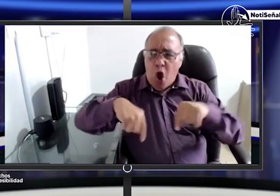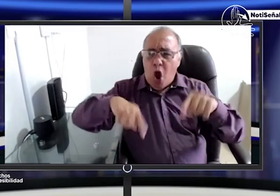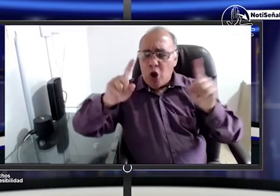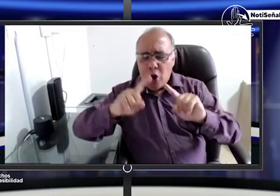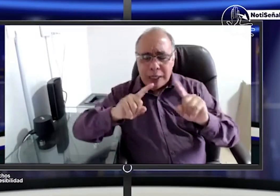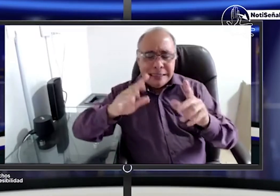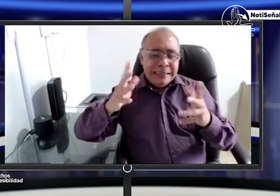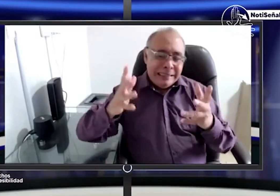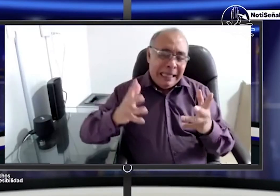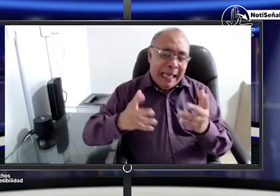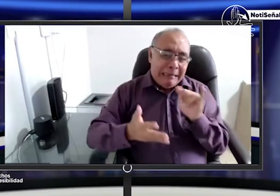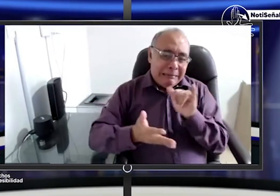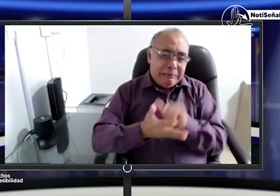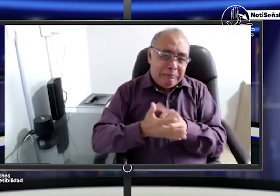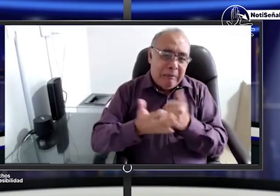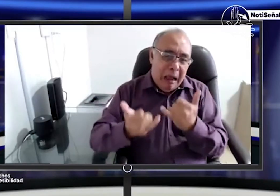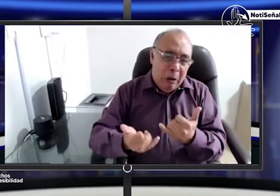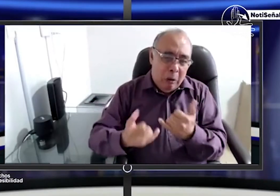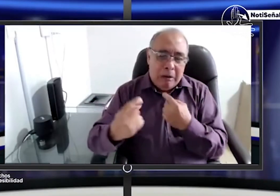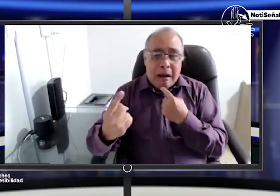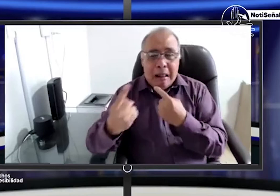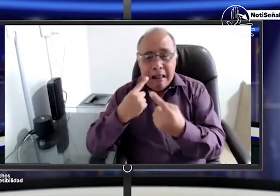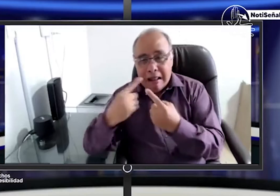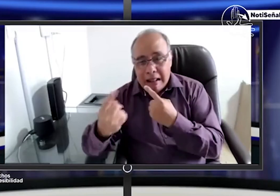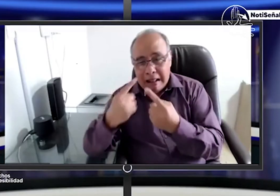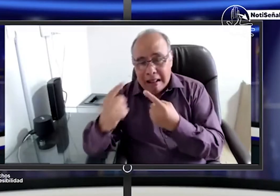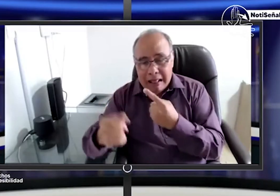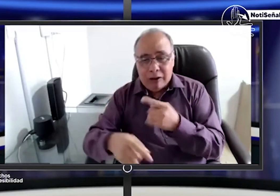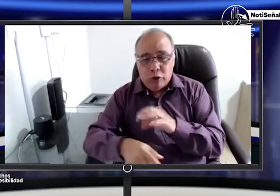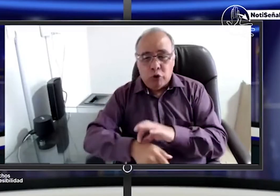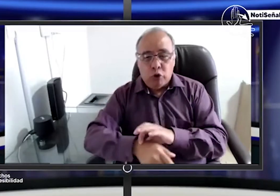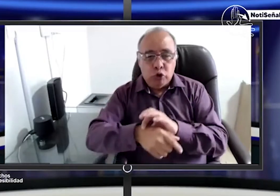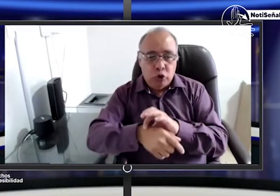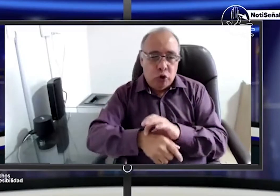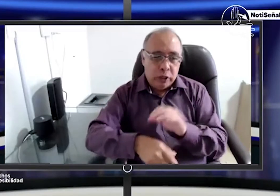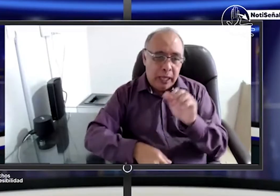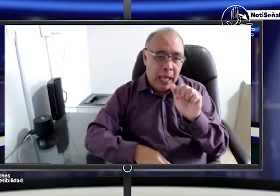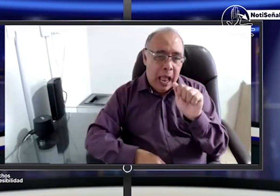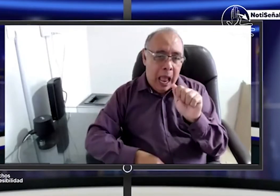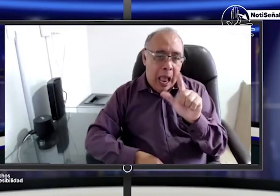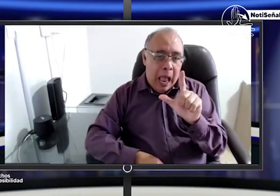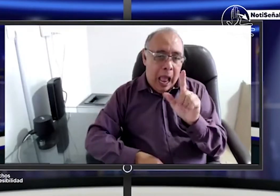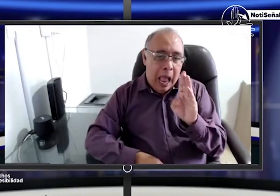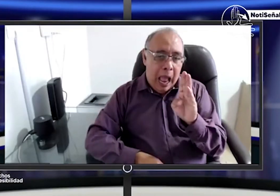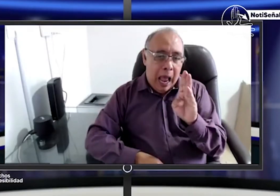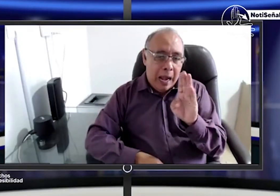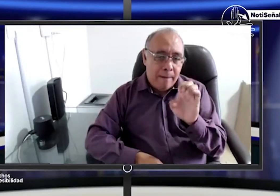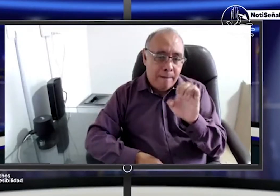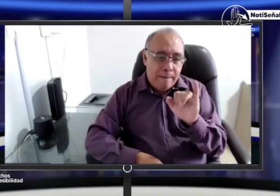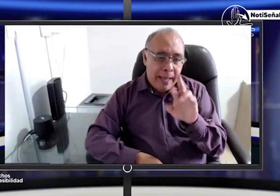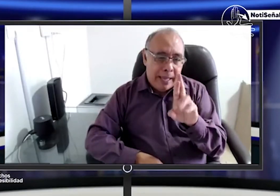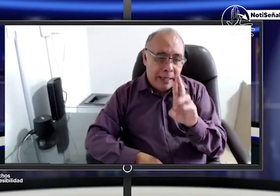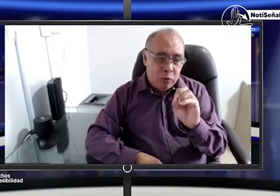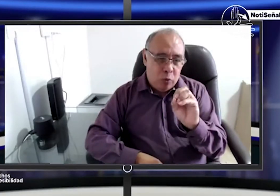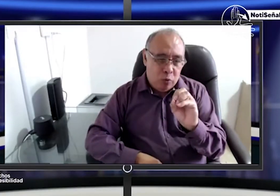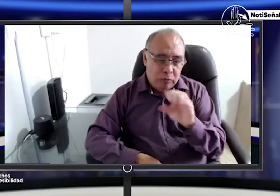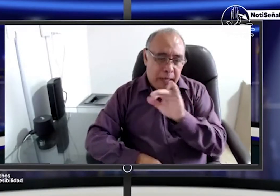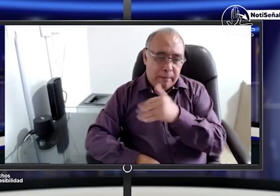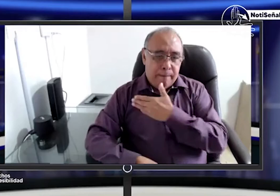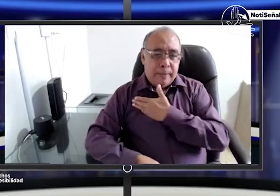dependiendo de pues su municipio qué cosas se deben tener presentes ¿no? Por eso es que hoy vamos a hablar con el doctor